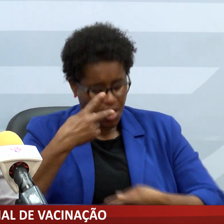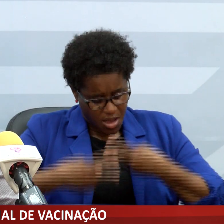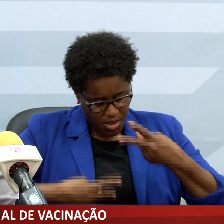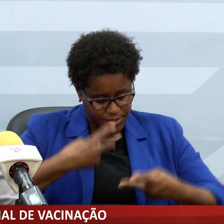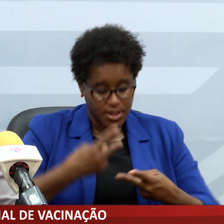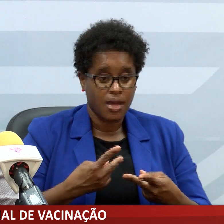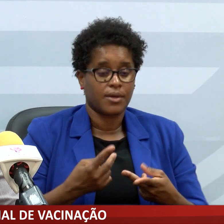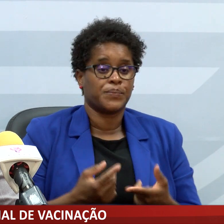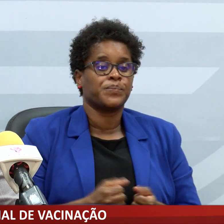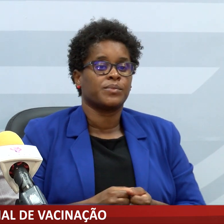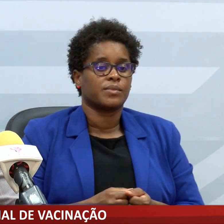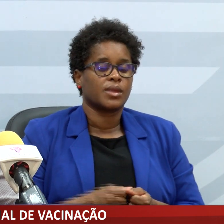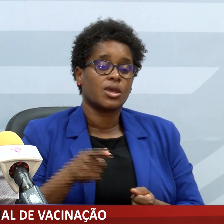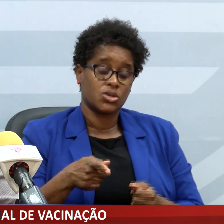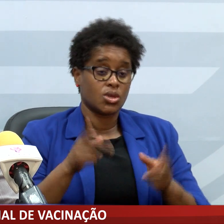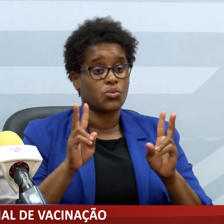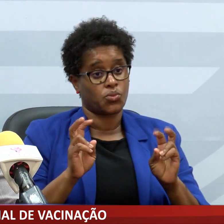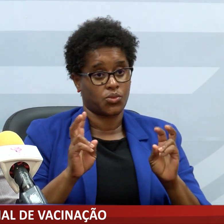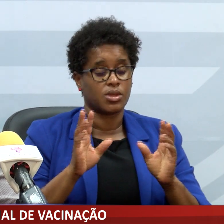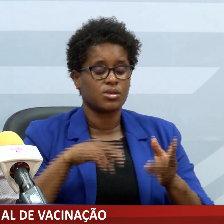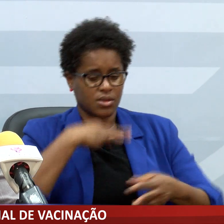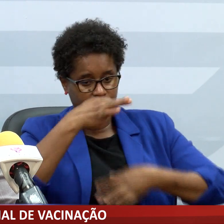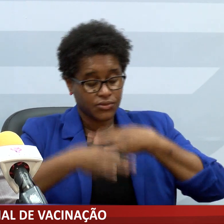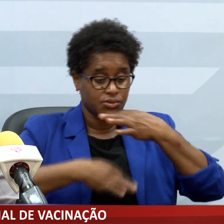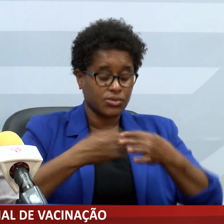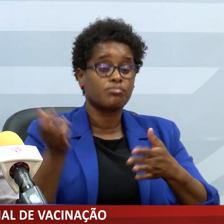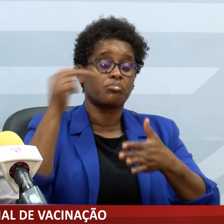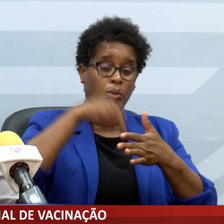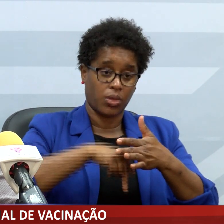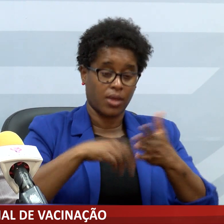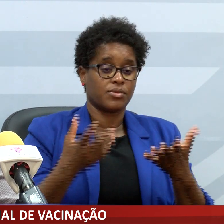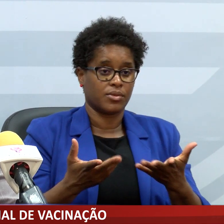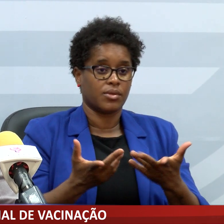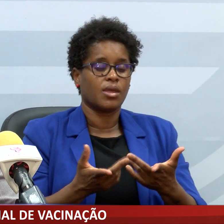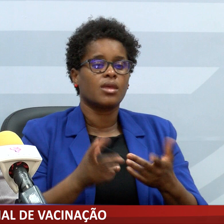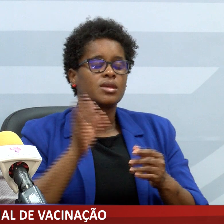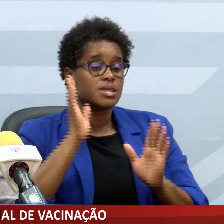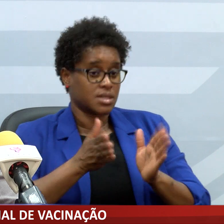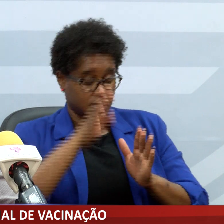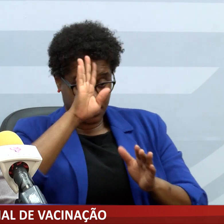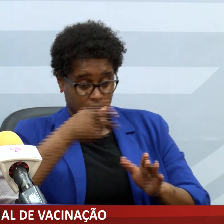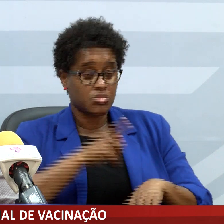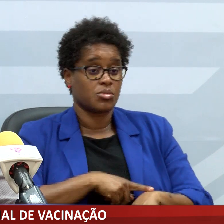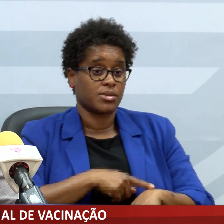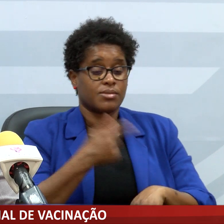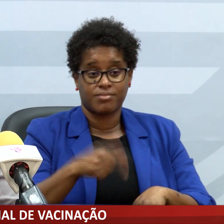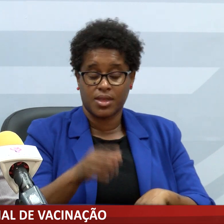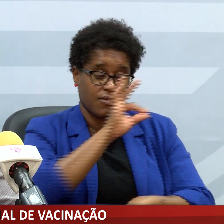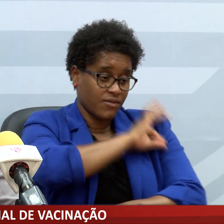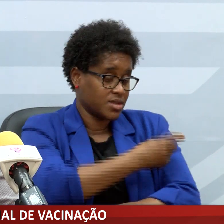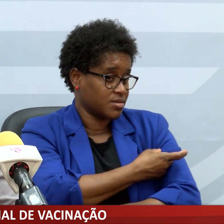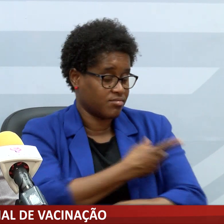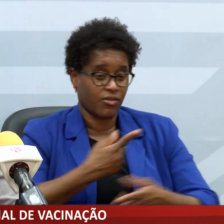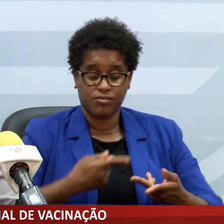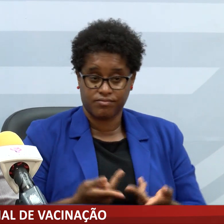vacinas contra a Covid-19 recomendadas para essa faixa etária. Neste momento não temos vacinas que são